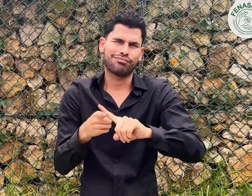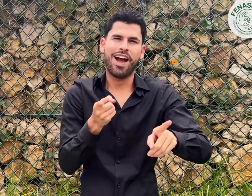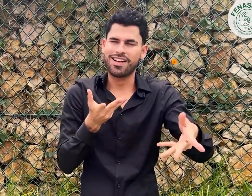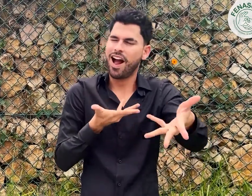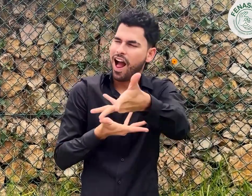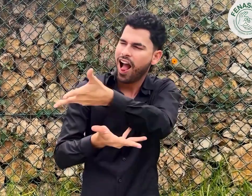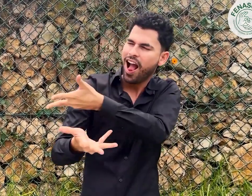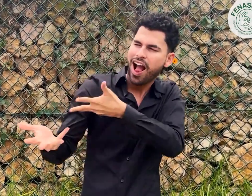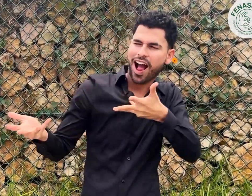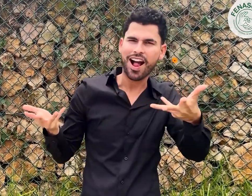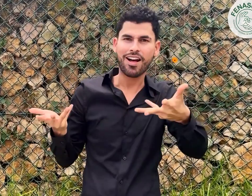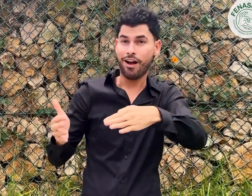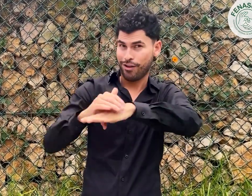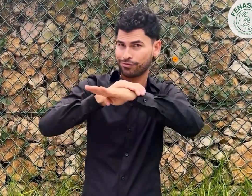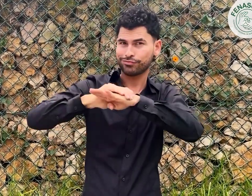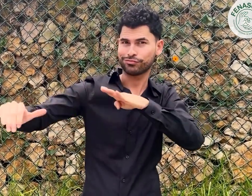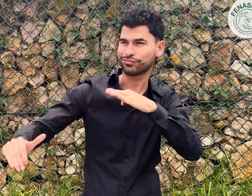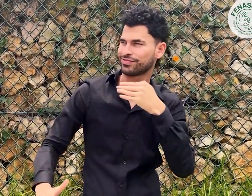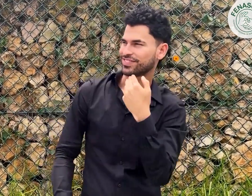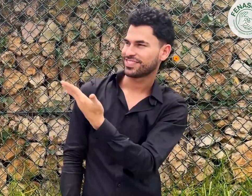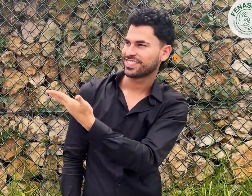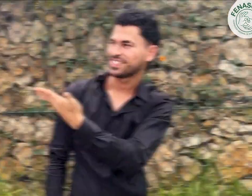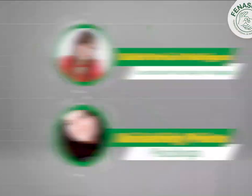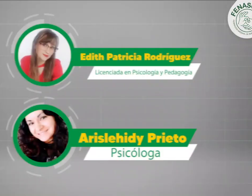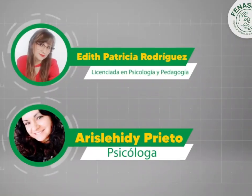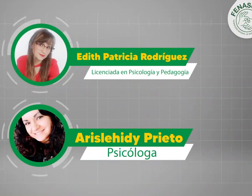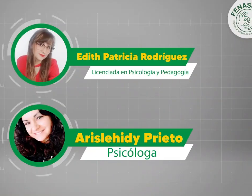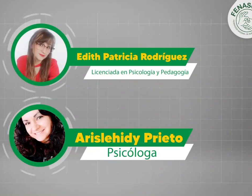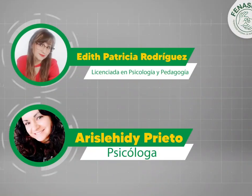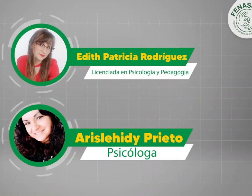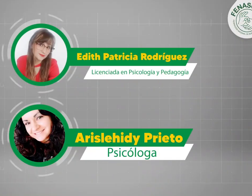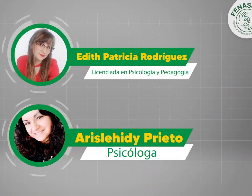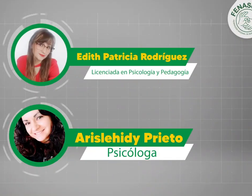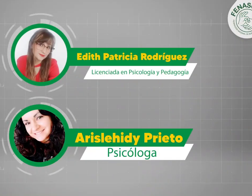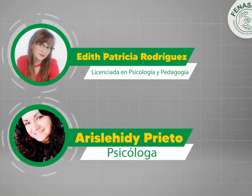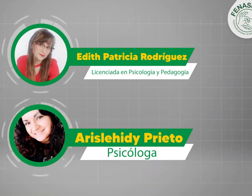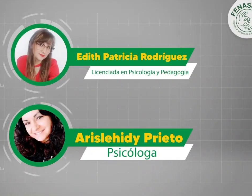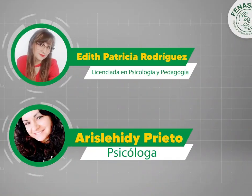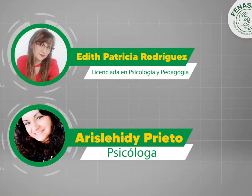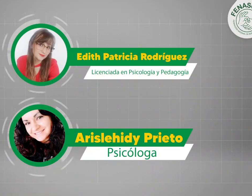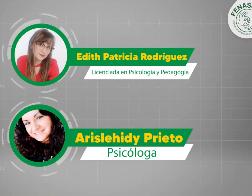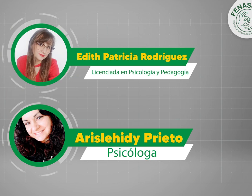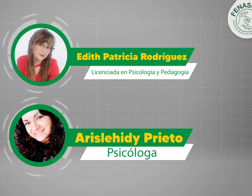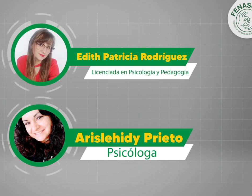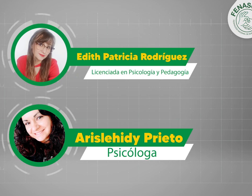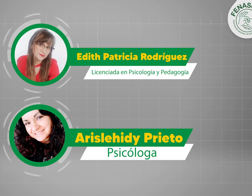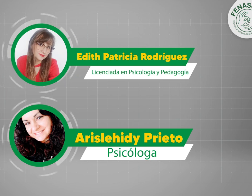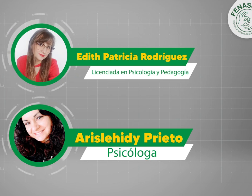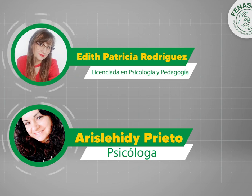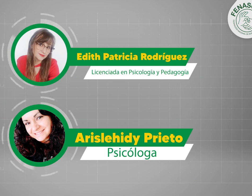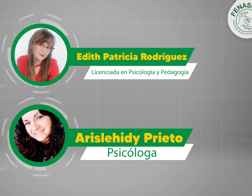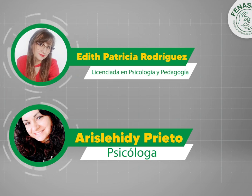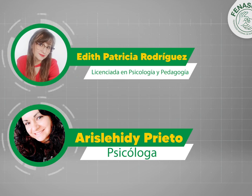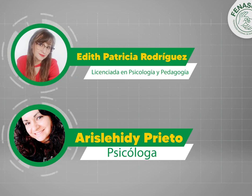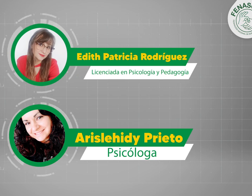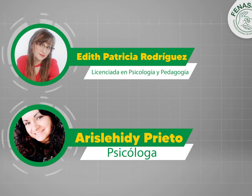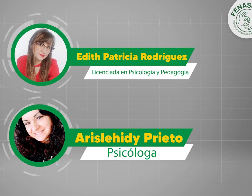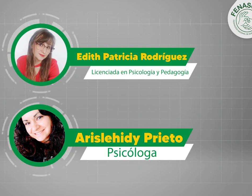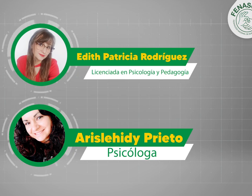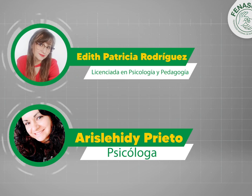a la comunidad sorda. Para hablar sobre el tema, nuestras invitadas serán. Edith Patricia Rodríguez, licenciada en psicología